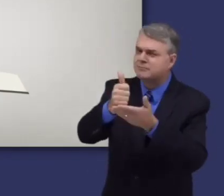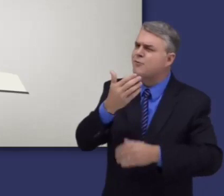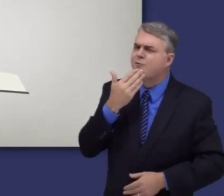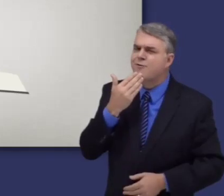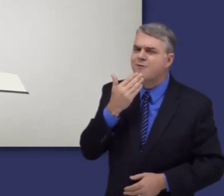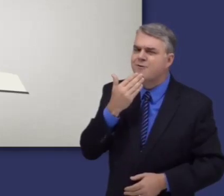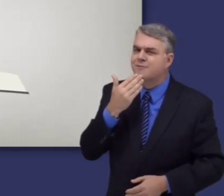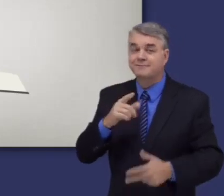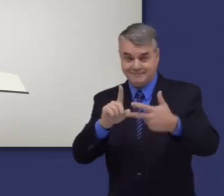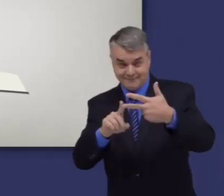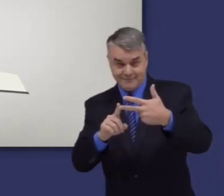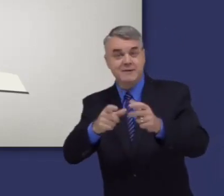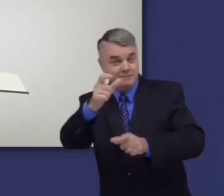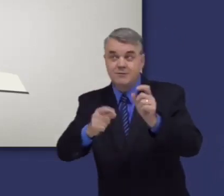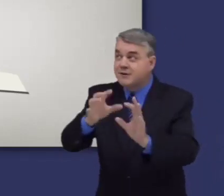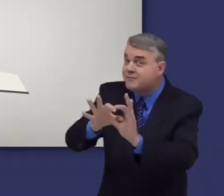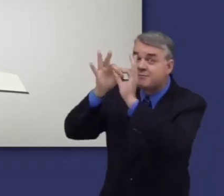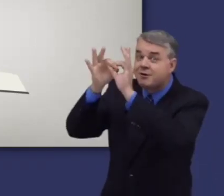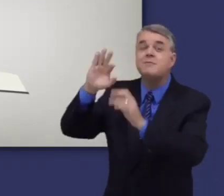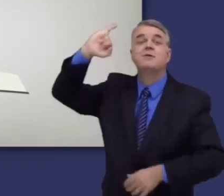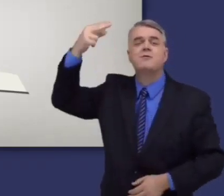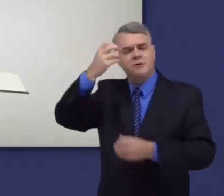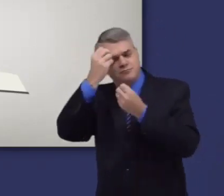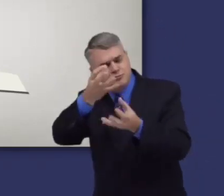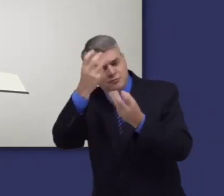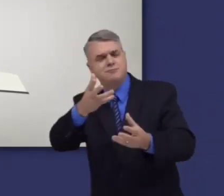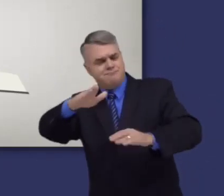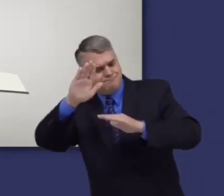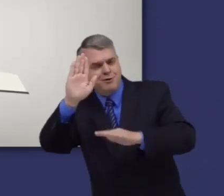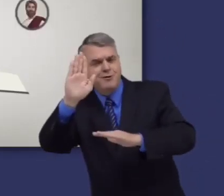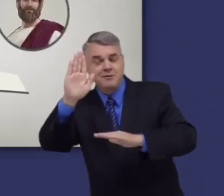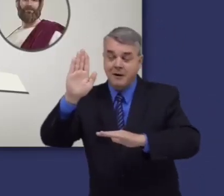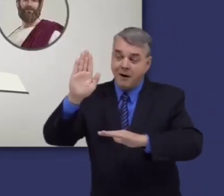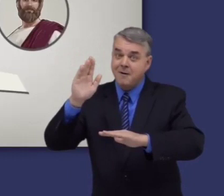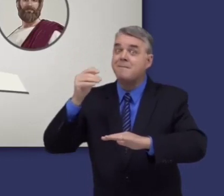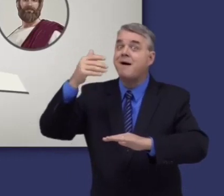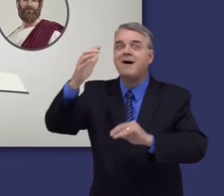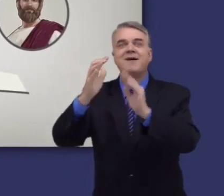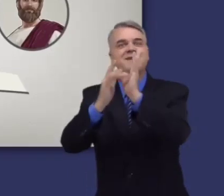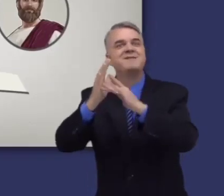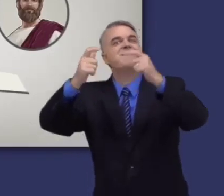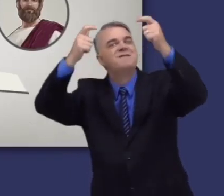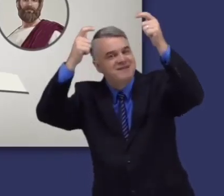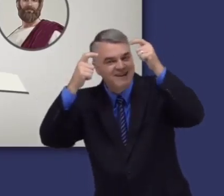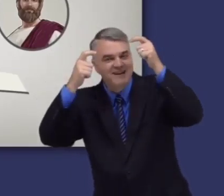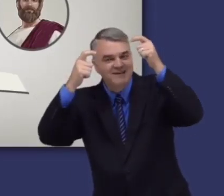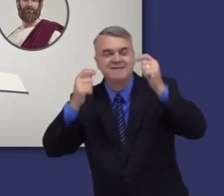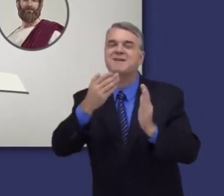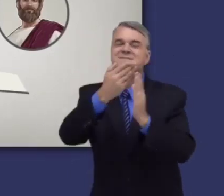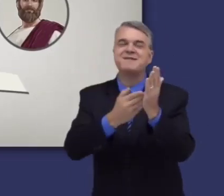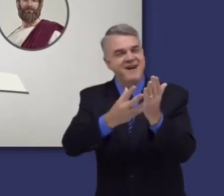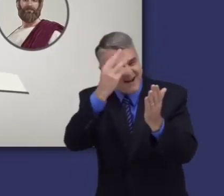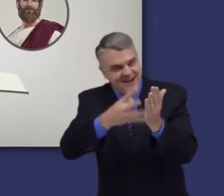y por qué los patriarcas recibieron la bendición de Dios. Y descubra cómo las promesas que Dios les hizo a